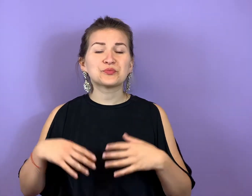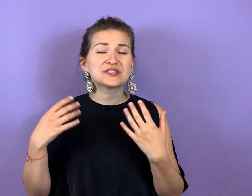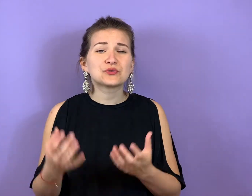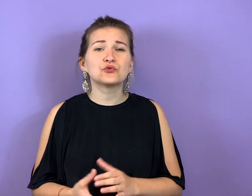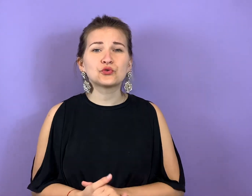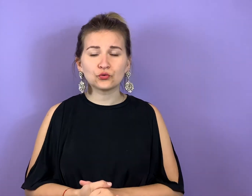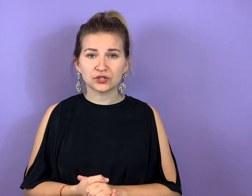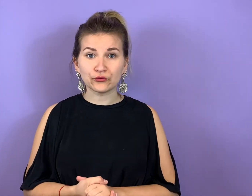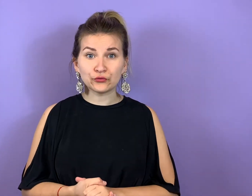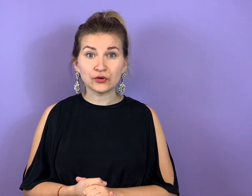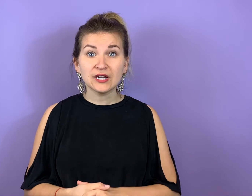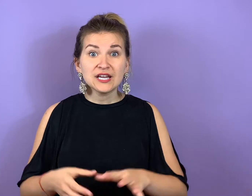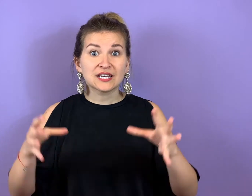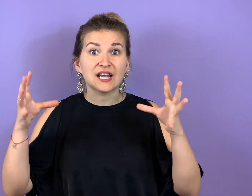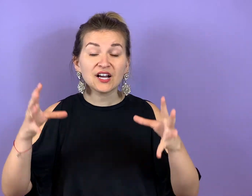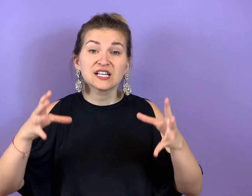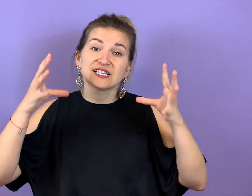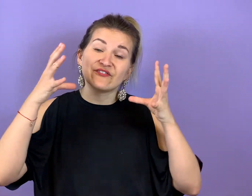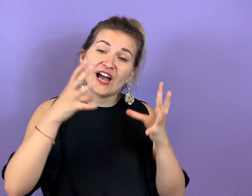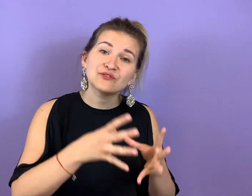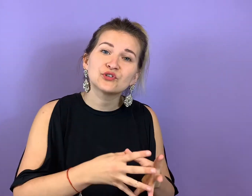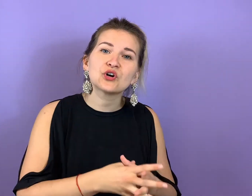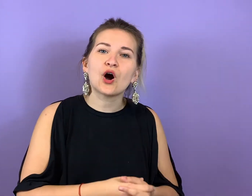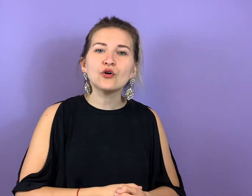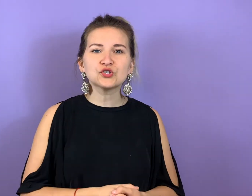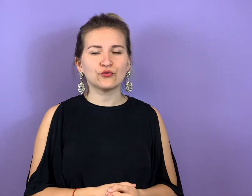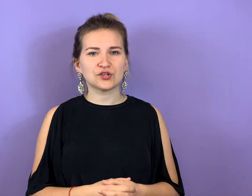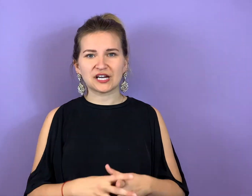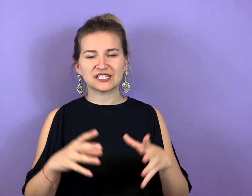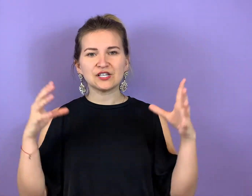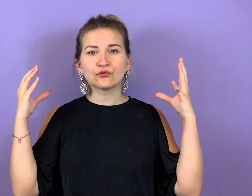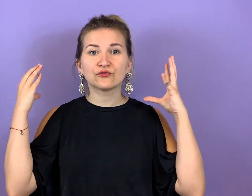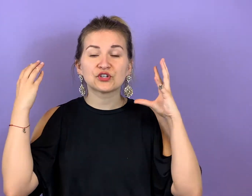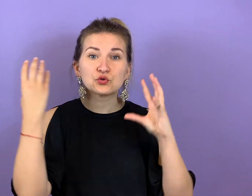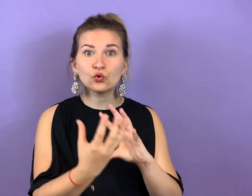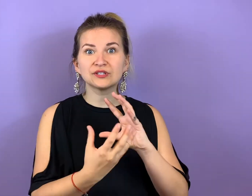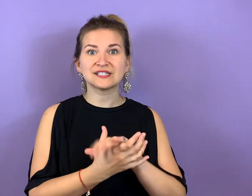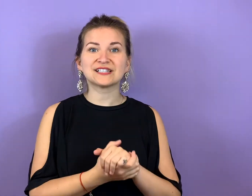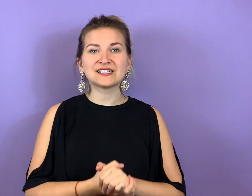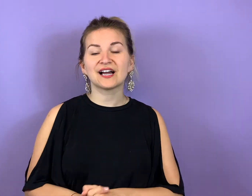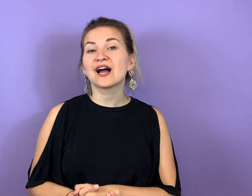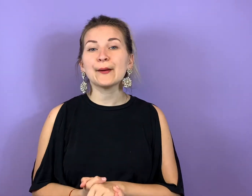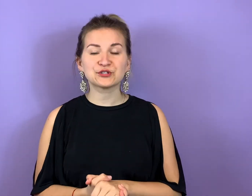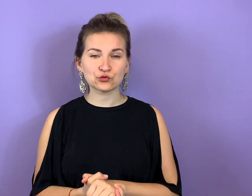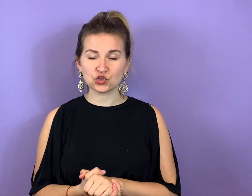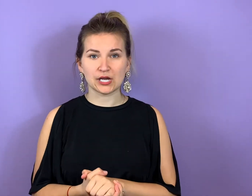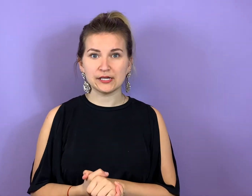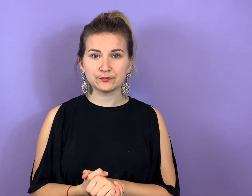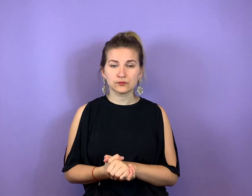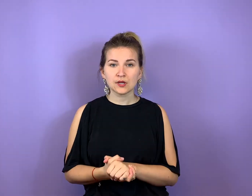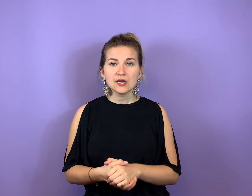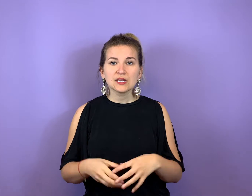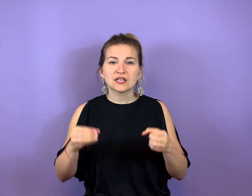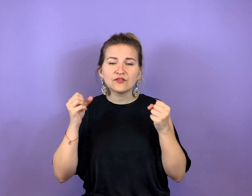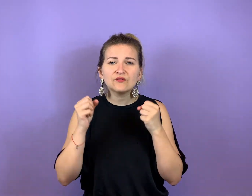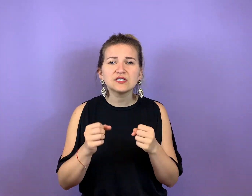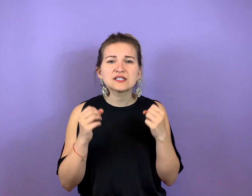bist nicht gut genug dafür. Danach werden wir doch auch sofort aktiv und versuchen, diese Gedanken abzustellen. Denn wenn wir diese